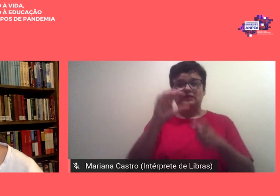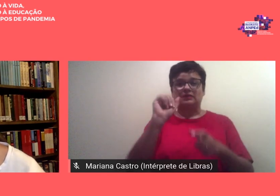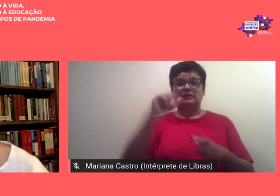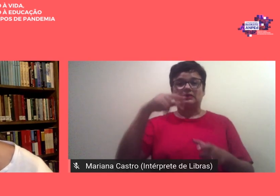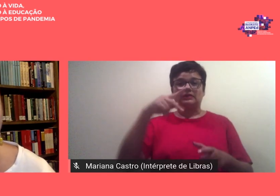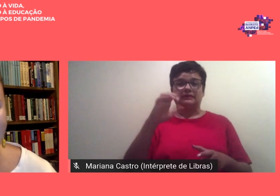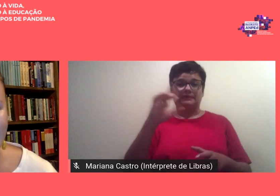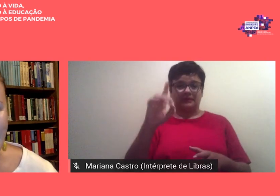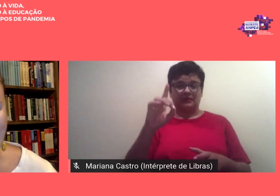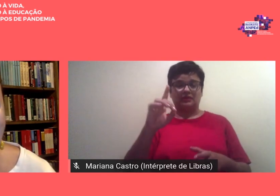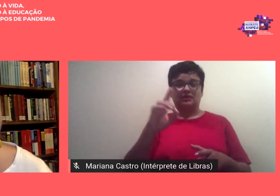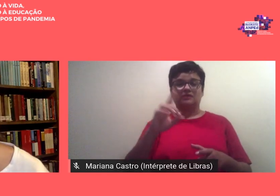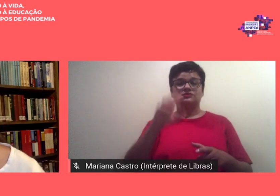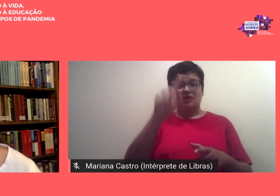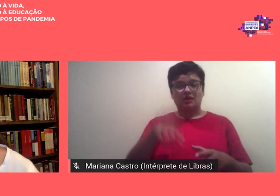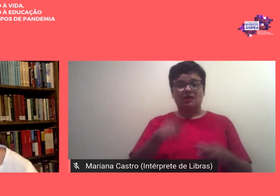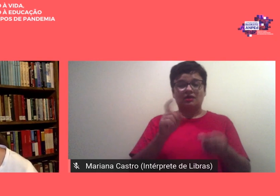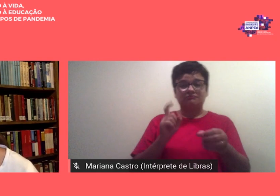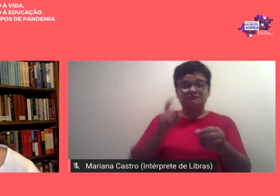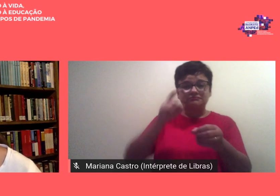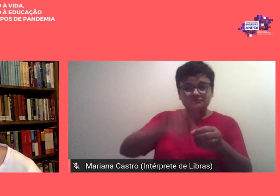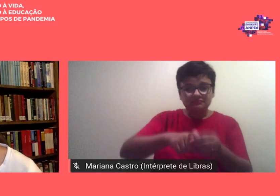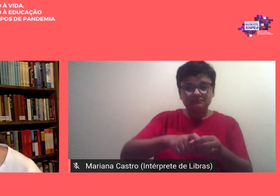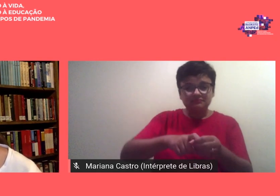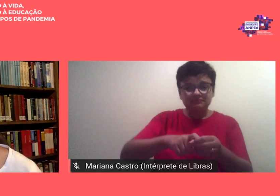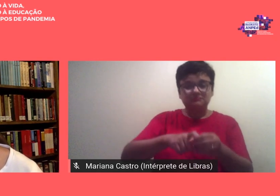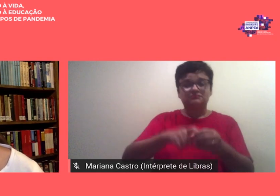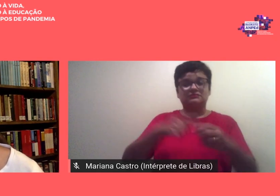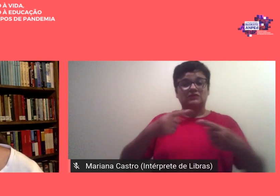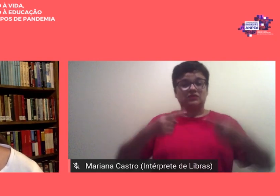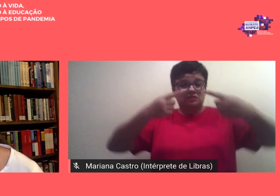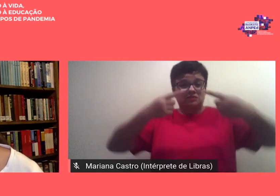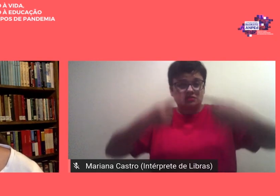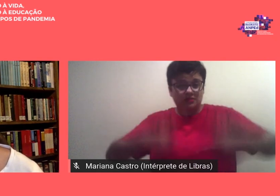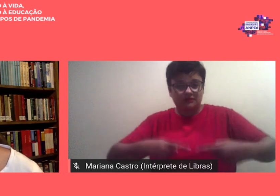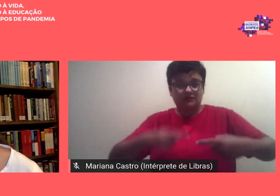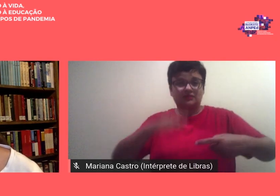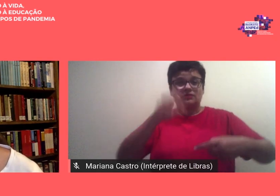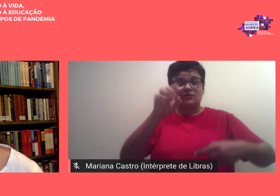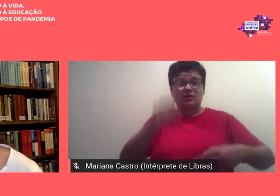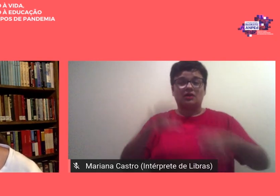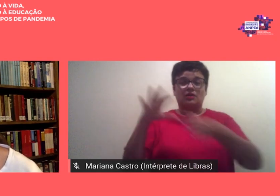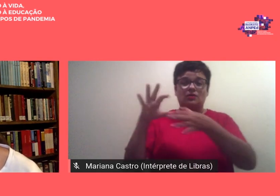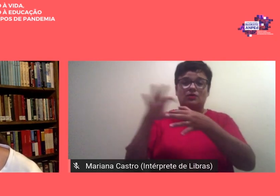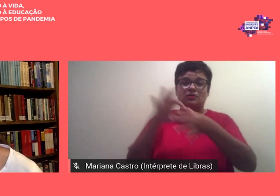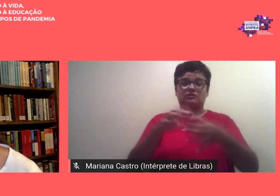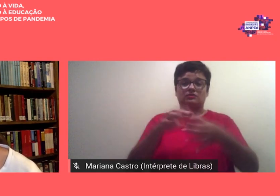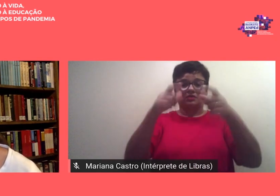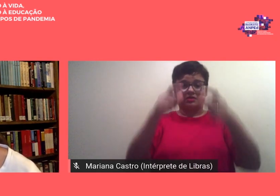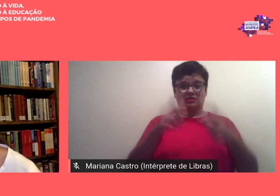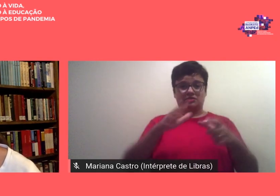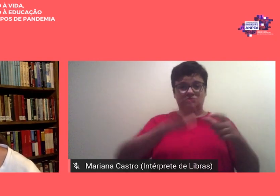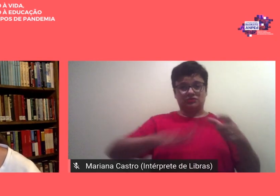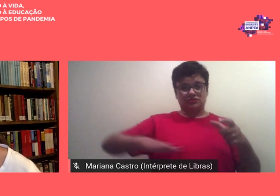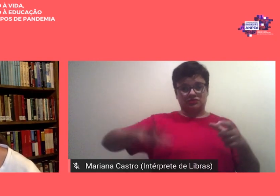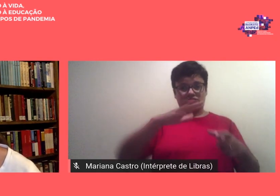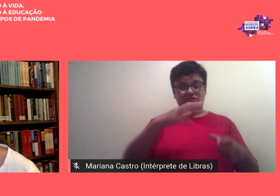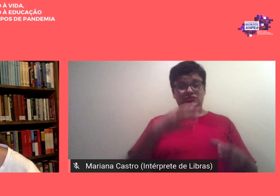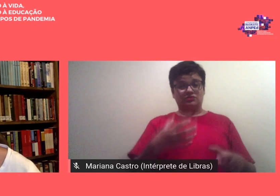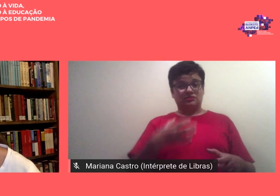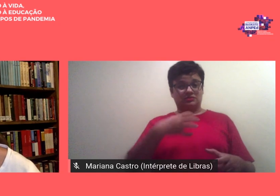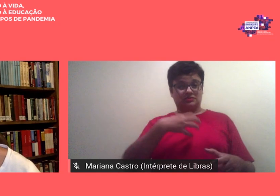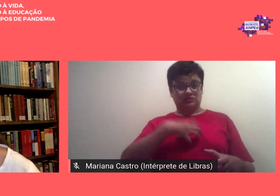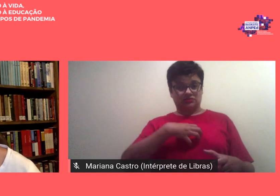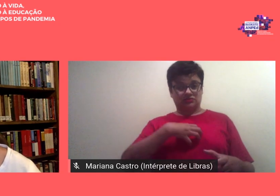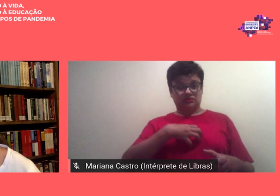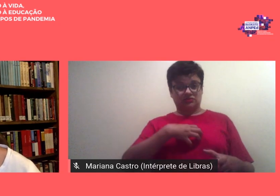uma âncora mas o desafio é dado ao contexto local e nesse sentido nós não poderíamos deixar